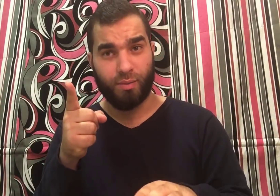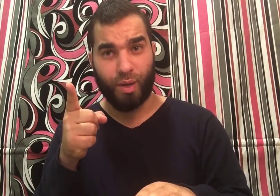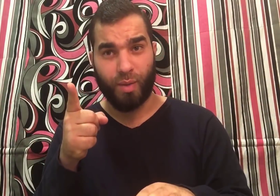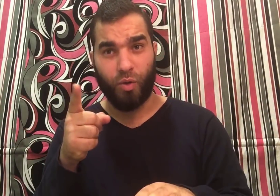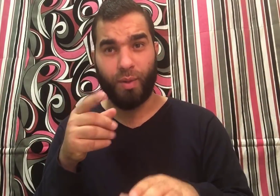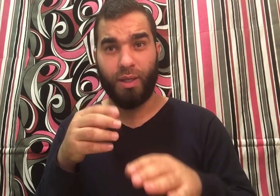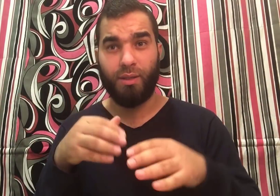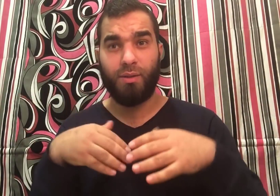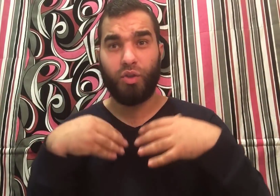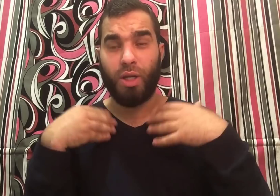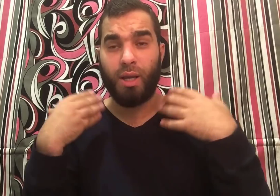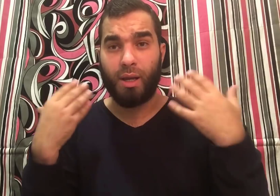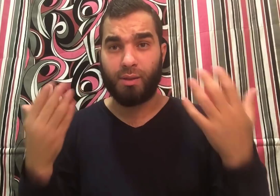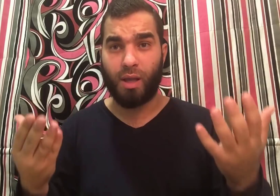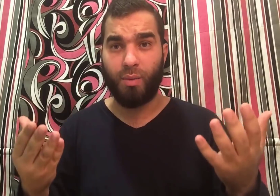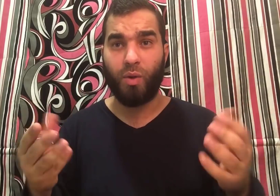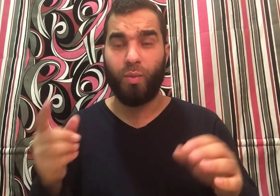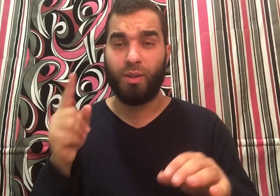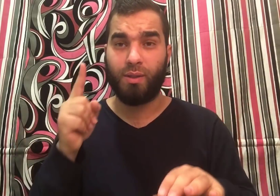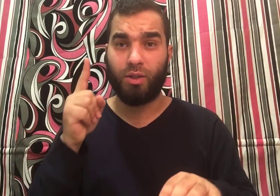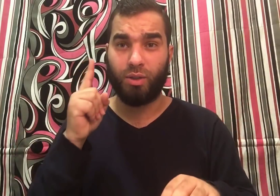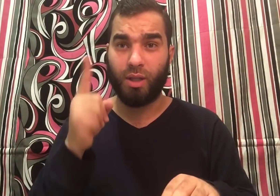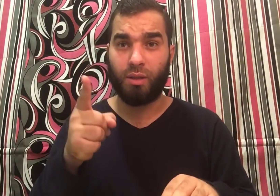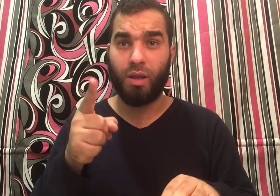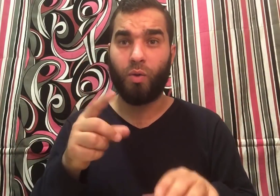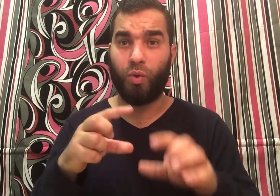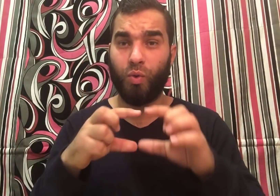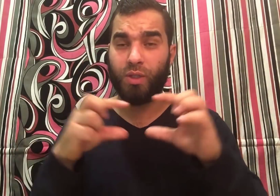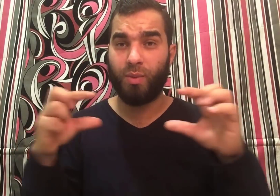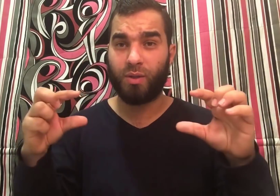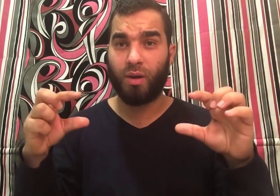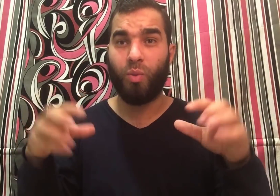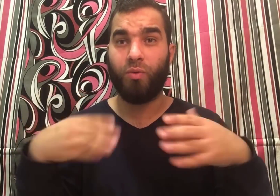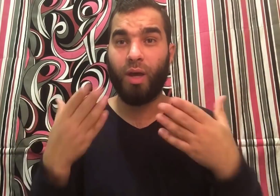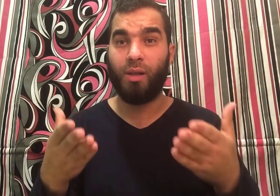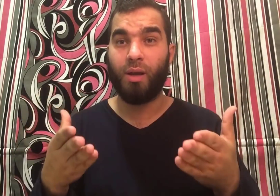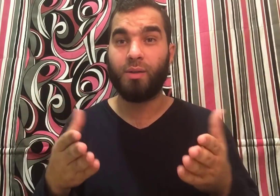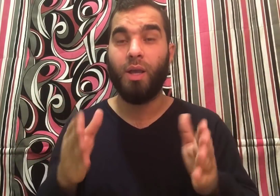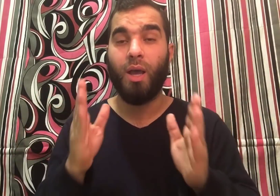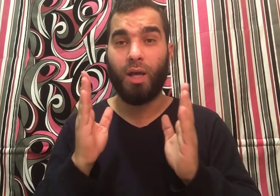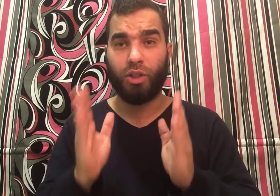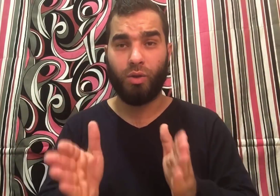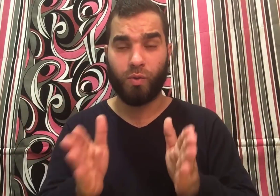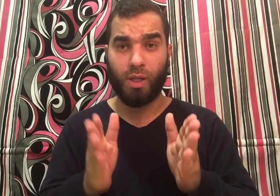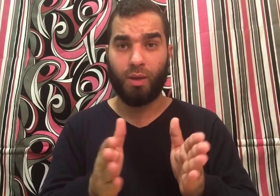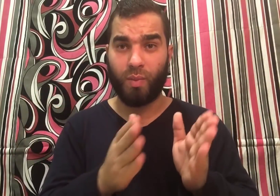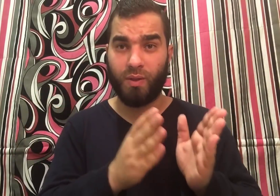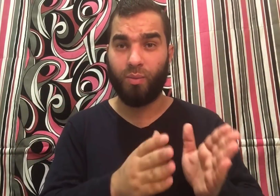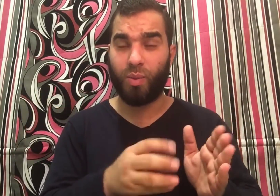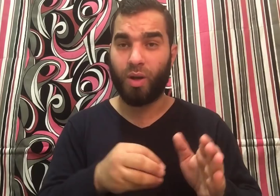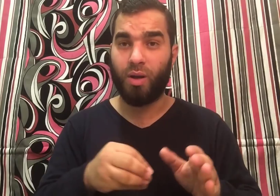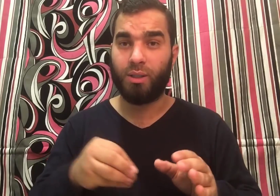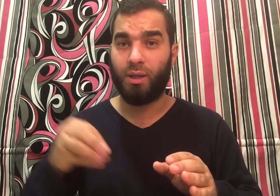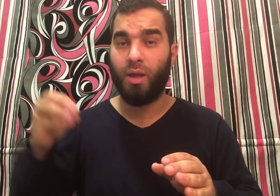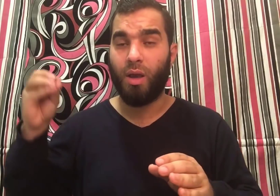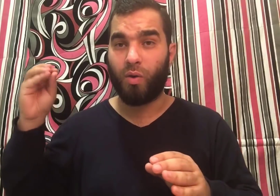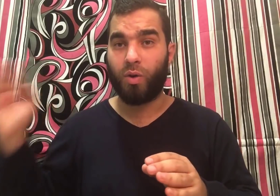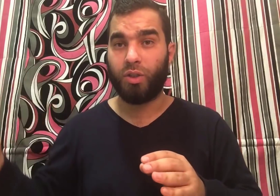تسمع المعلومة ديت شاركها لأصحابك وما تنساش تضغط لايك وتدوس سبسكرايب وتفعل الجرس عشان يوصلك مزيد من مقاطع ركا